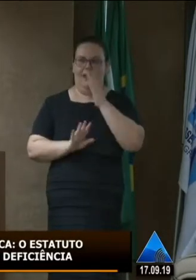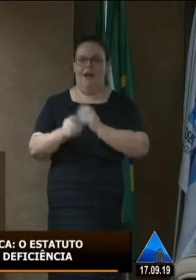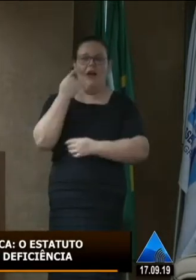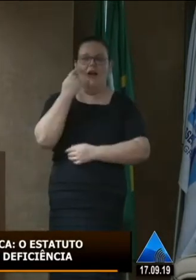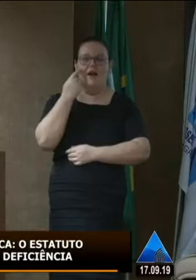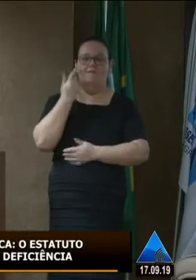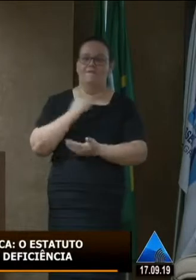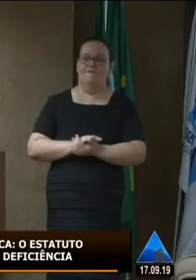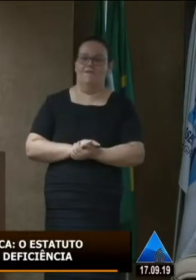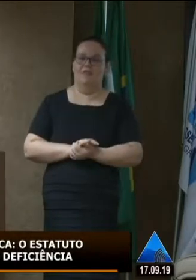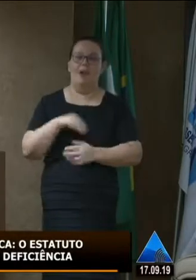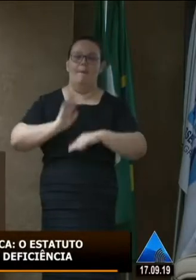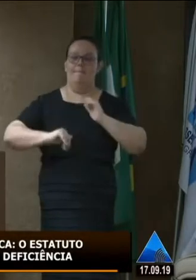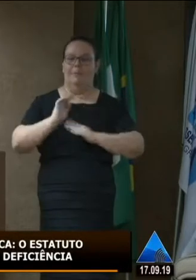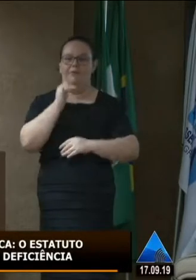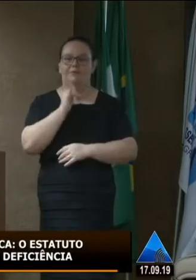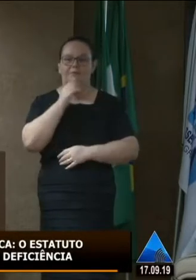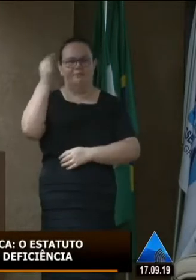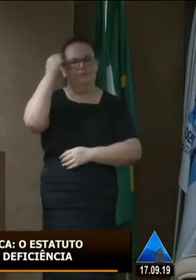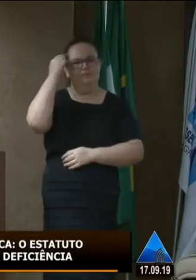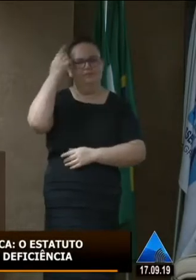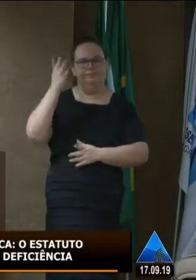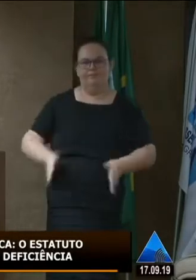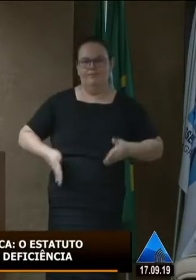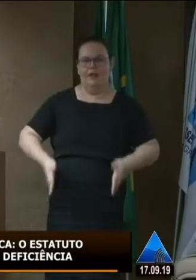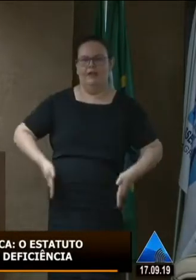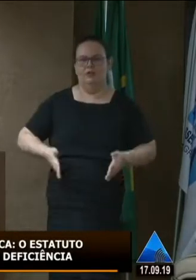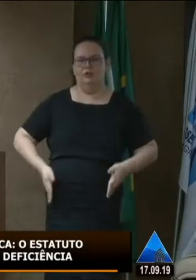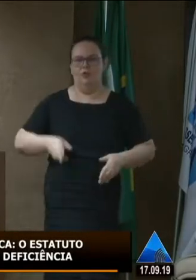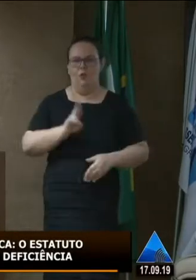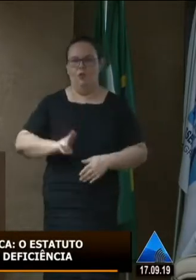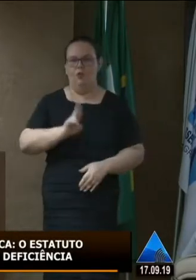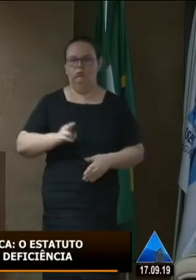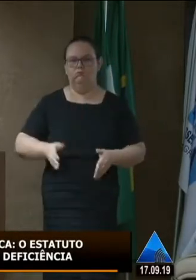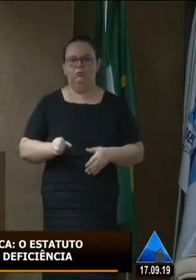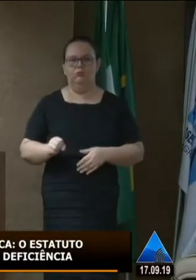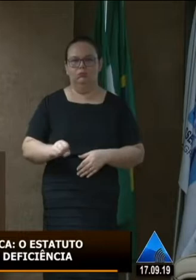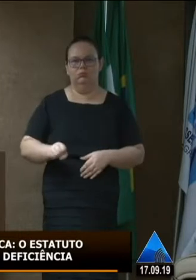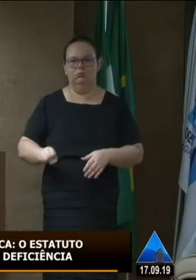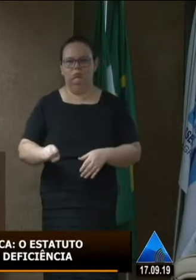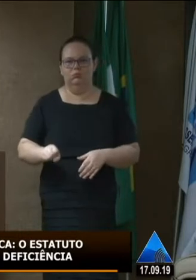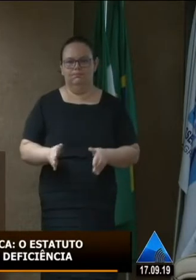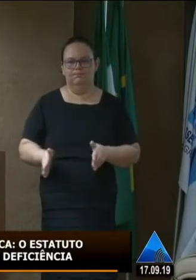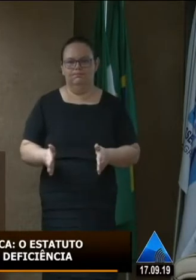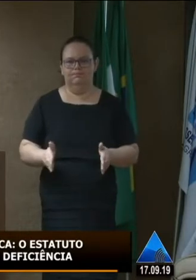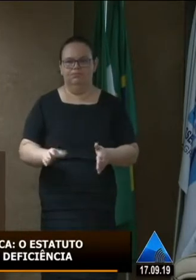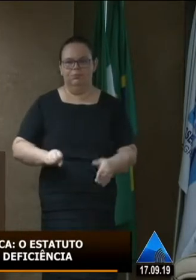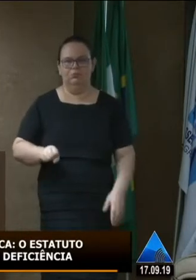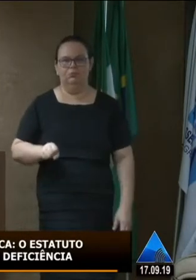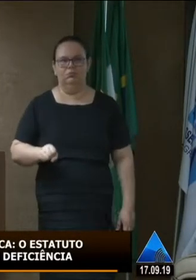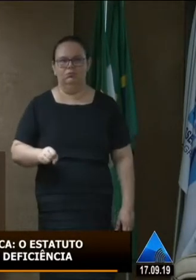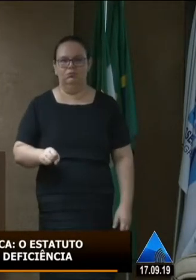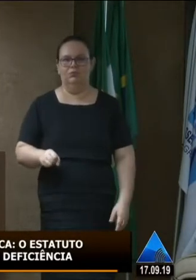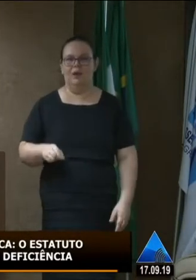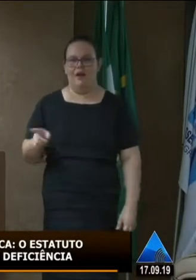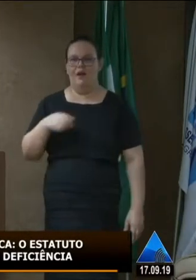da prática vamos pensar cadeirante que usa uma cadeira motorizada eu estou falando pelo meu pai ele não está aqui